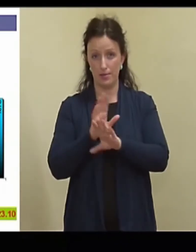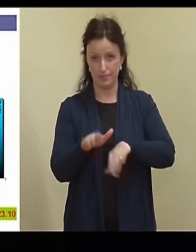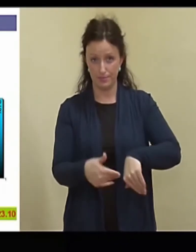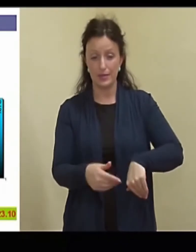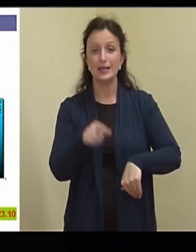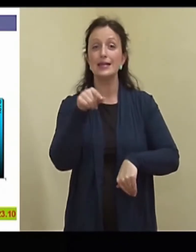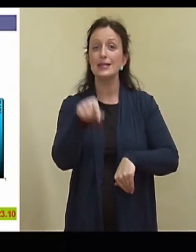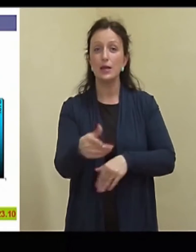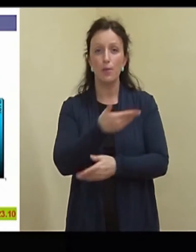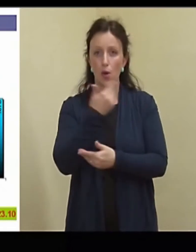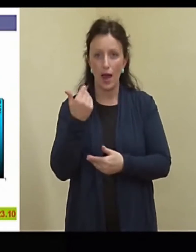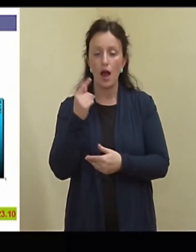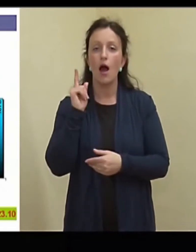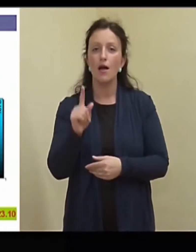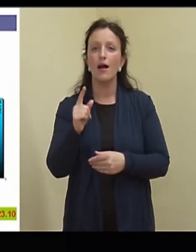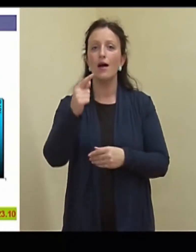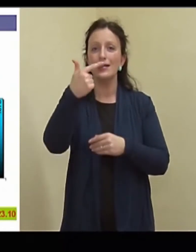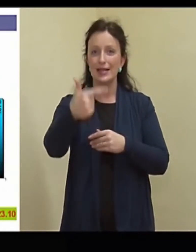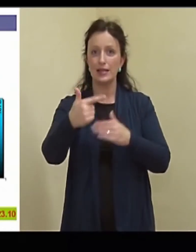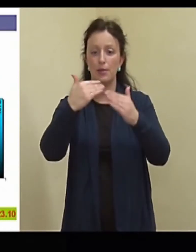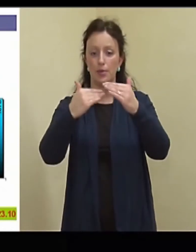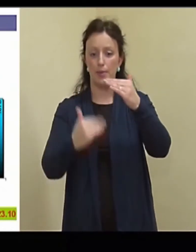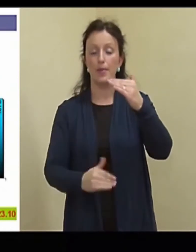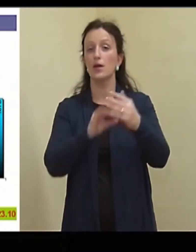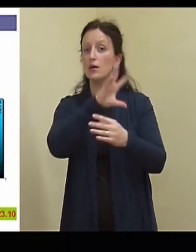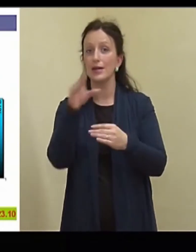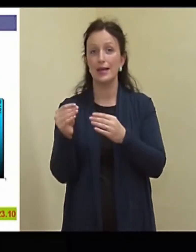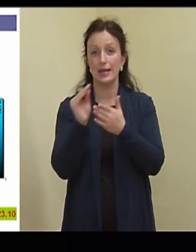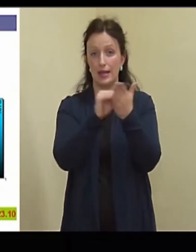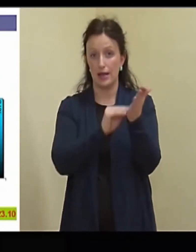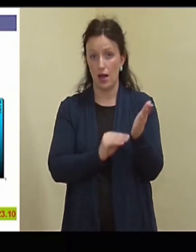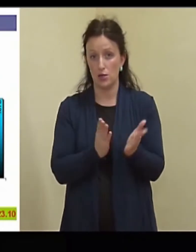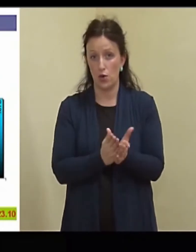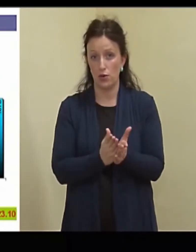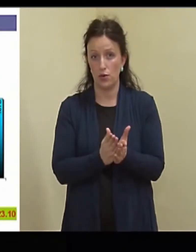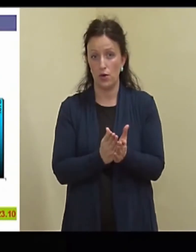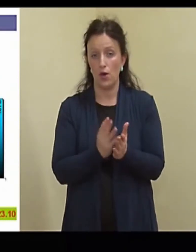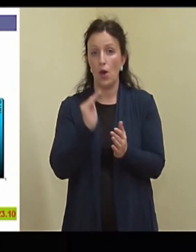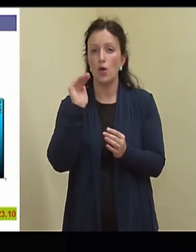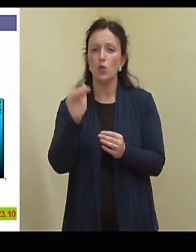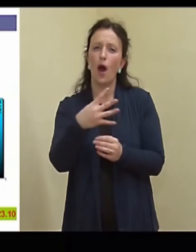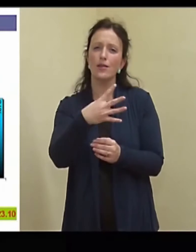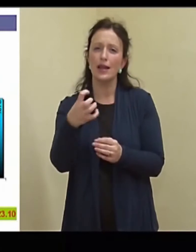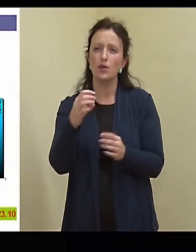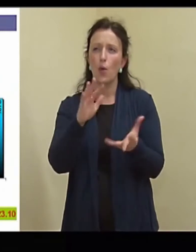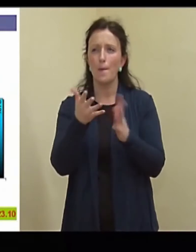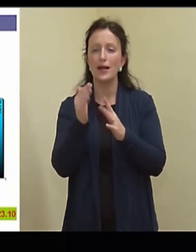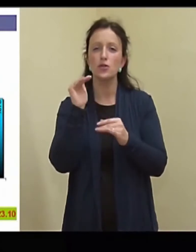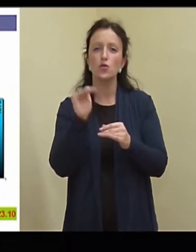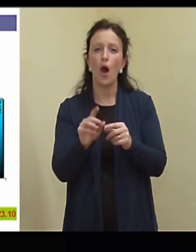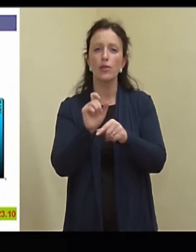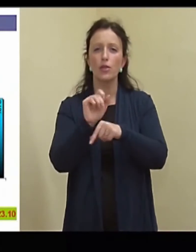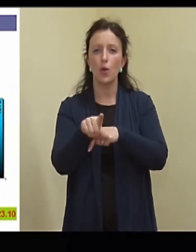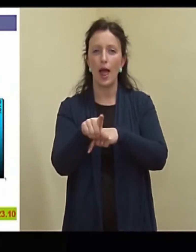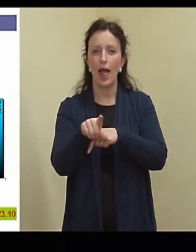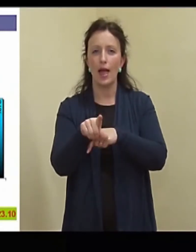Seda siin ei ole. Aga kõik see seitse, mis siin on, on siin kirjas. Nüüd, noh, 1400, kuskile sinna tuhandest üle